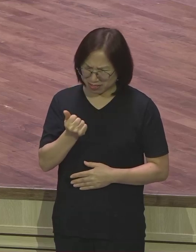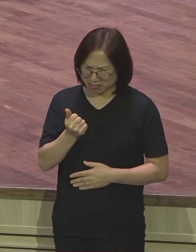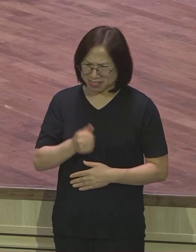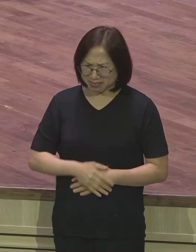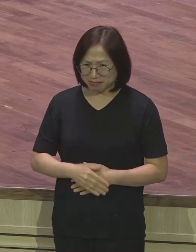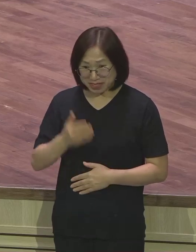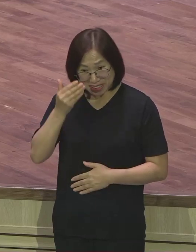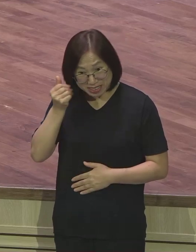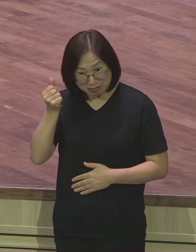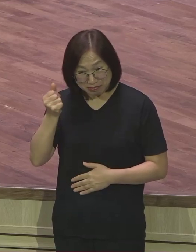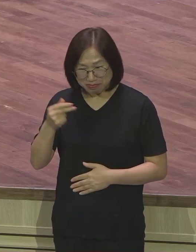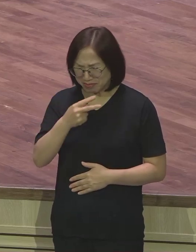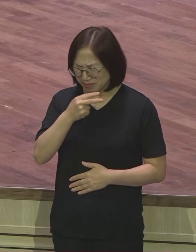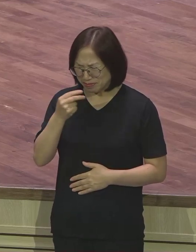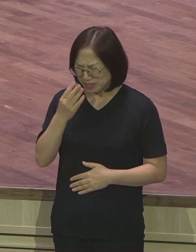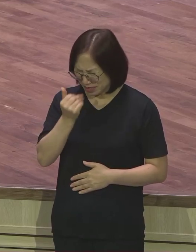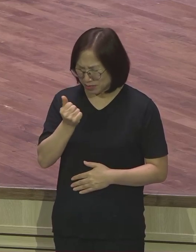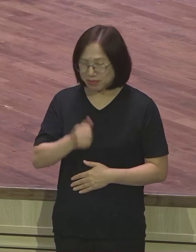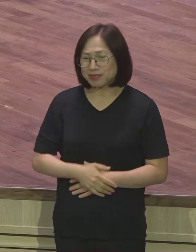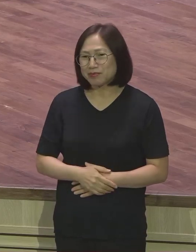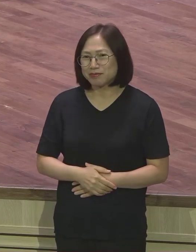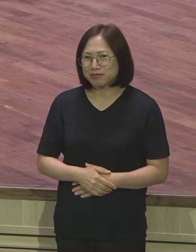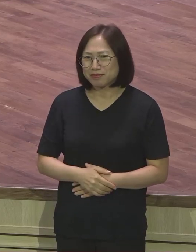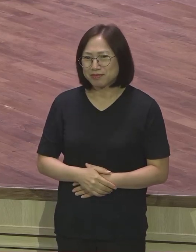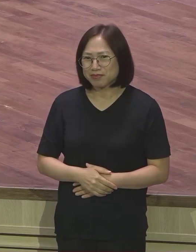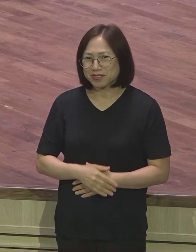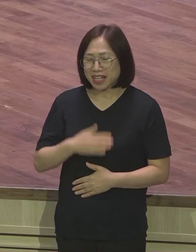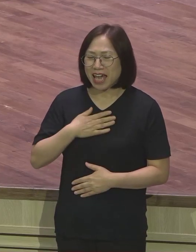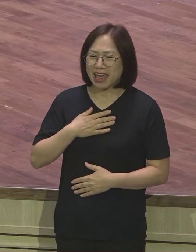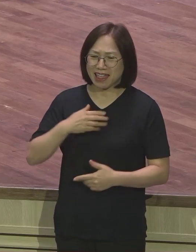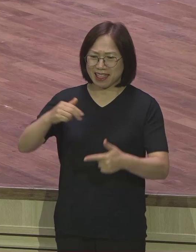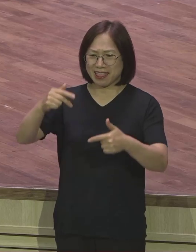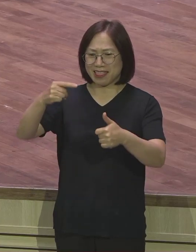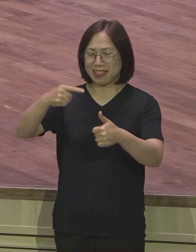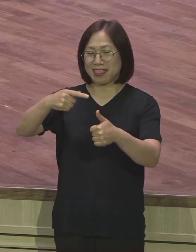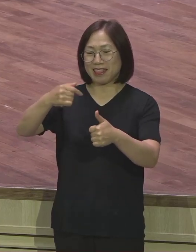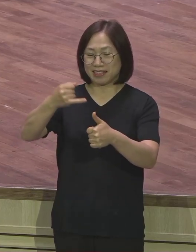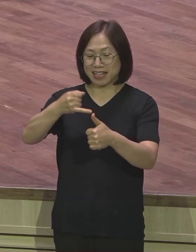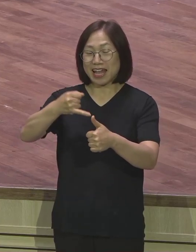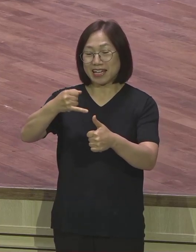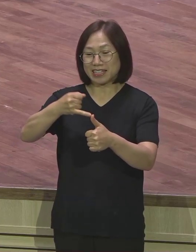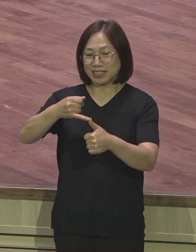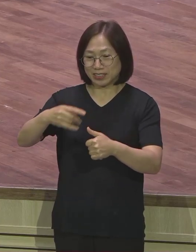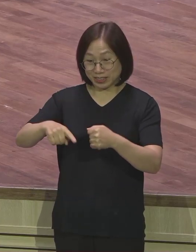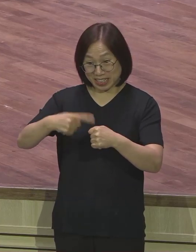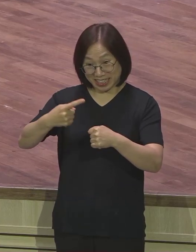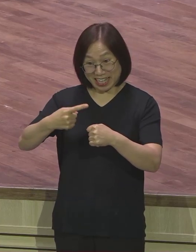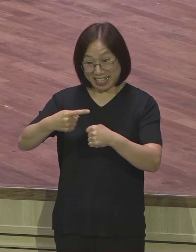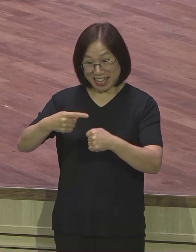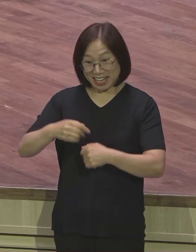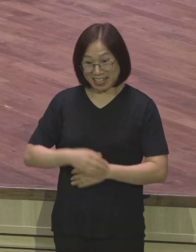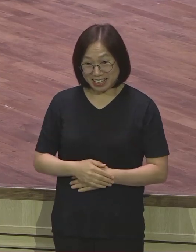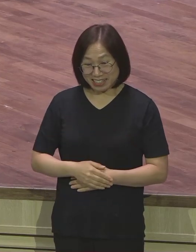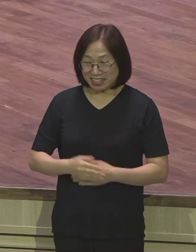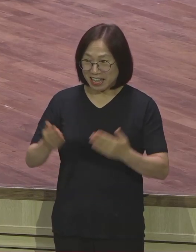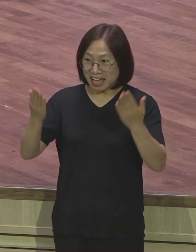물리긴 하는데 저희 큰 딸이 초등학교 1학년입니다. 이번 주 학교 수업 시간에